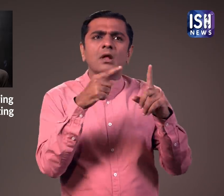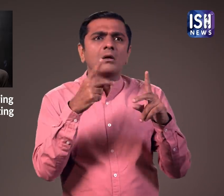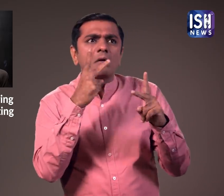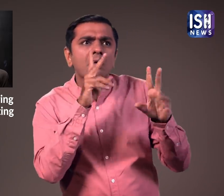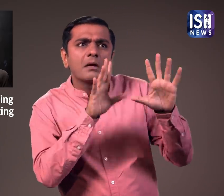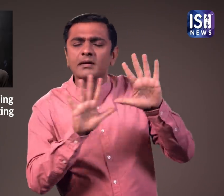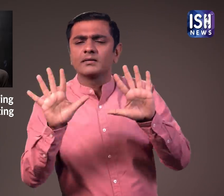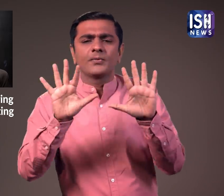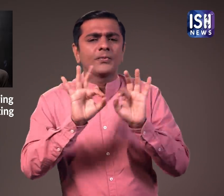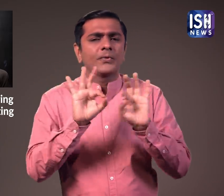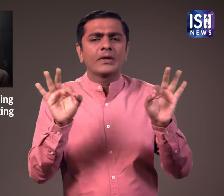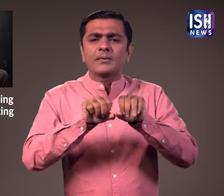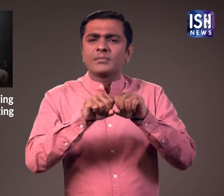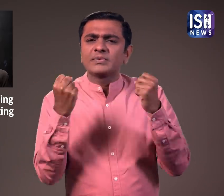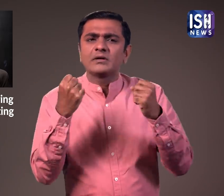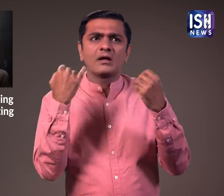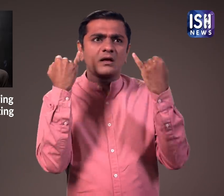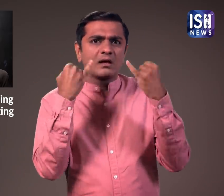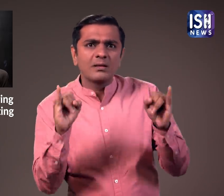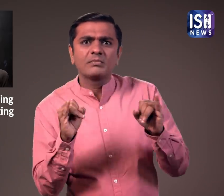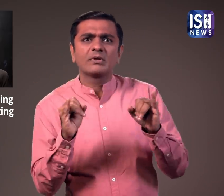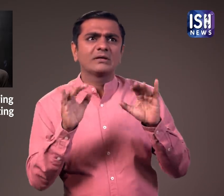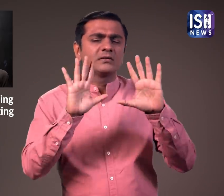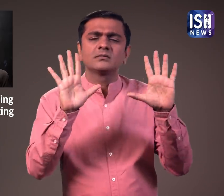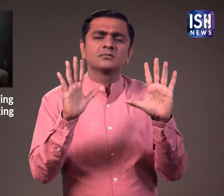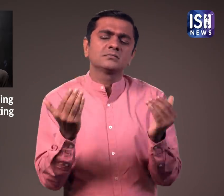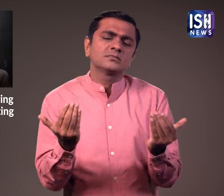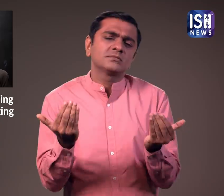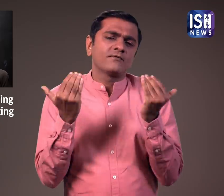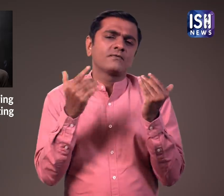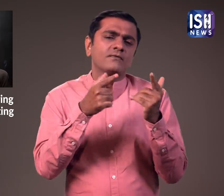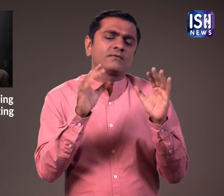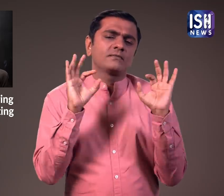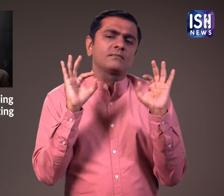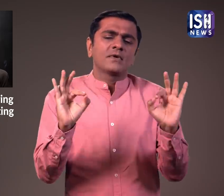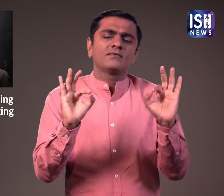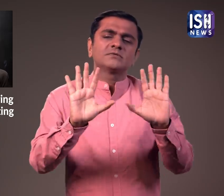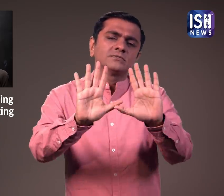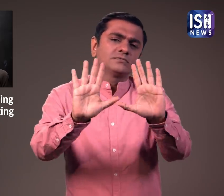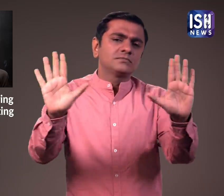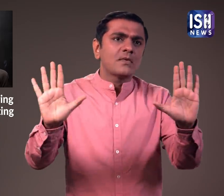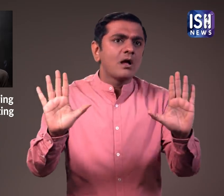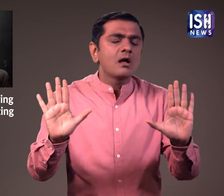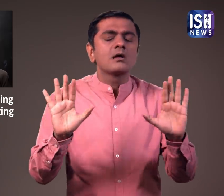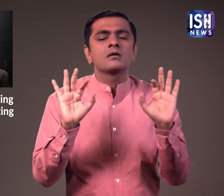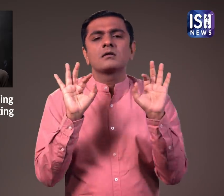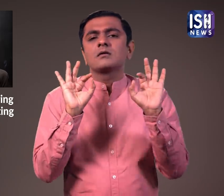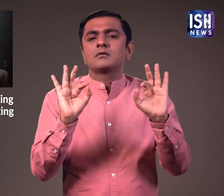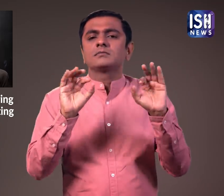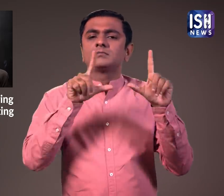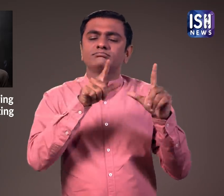हुआ है।